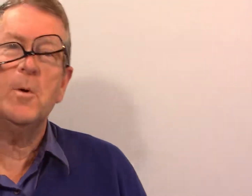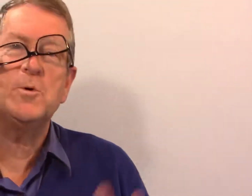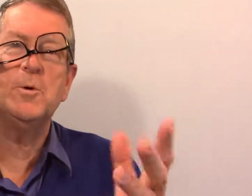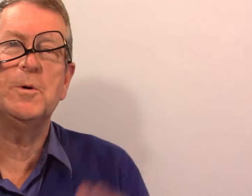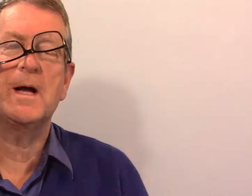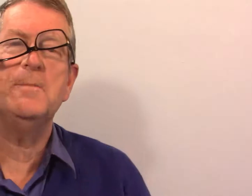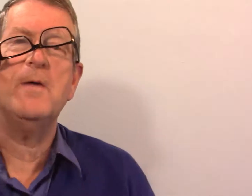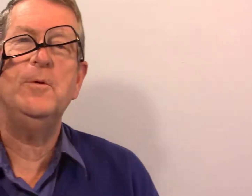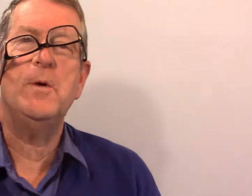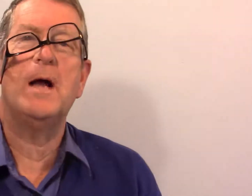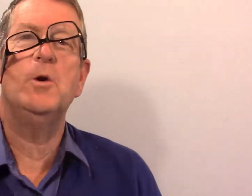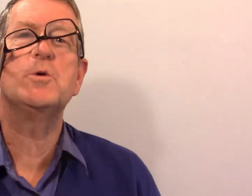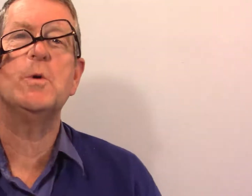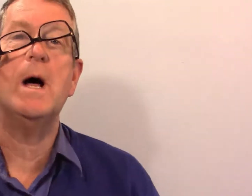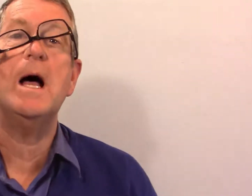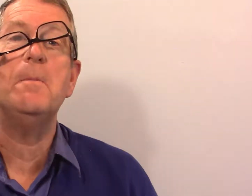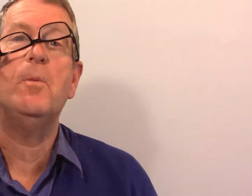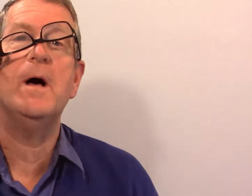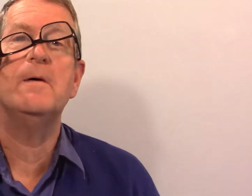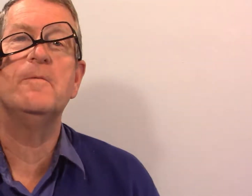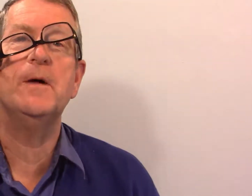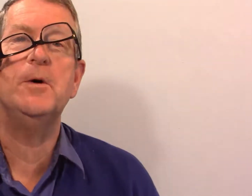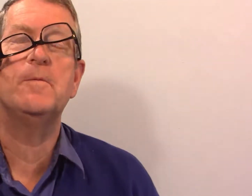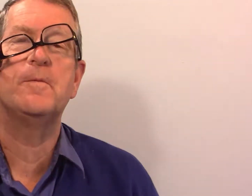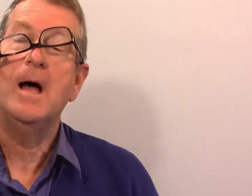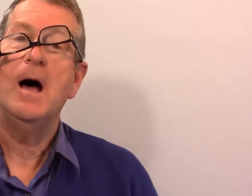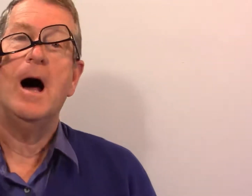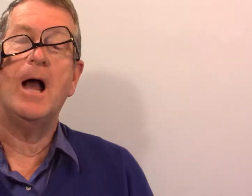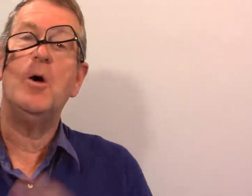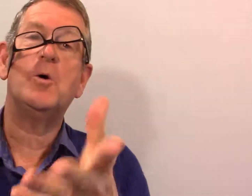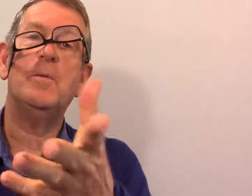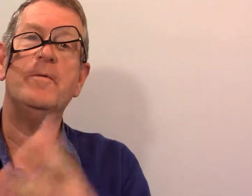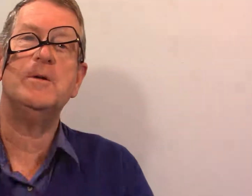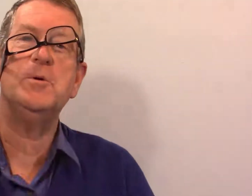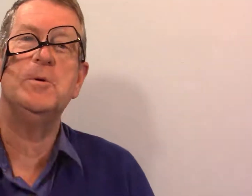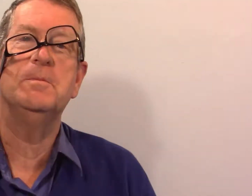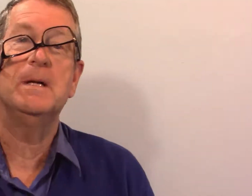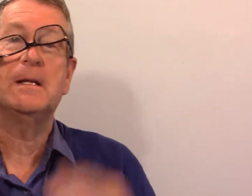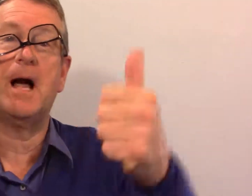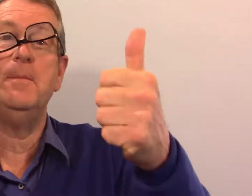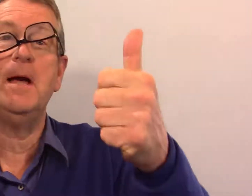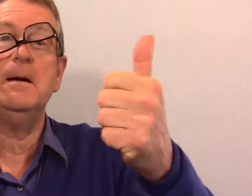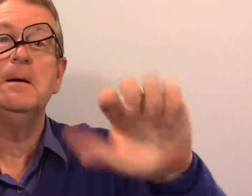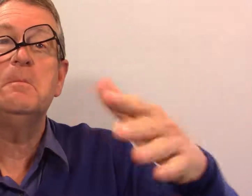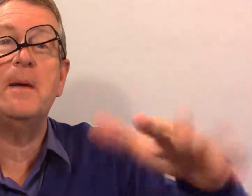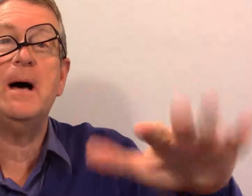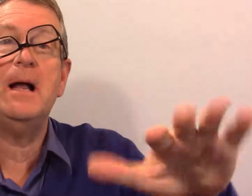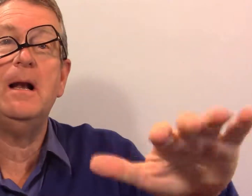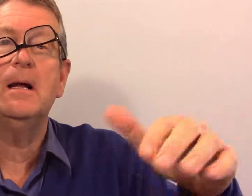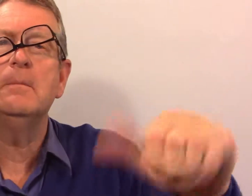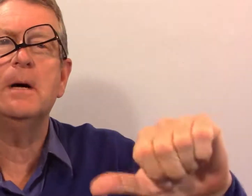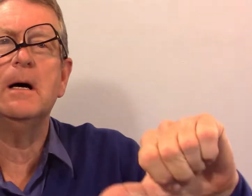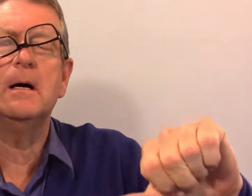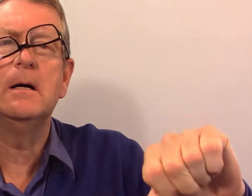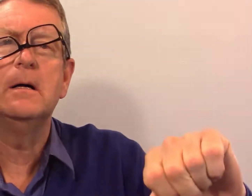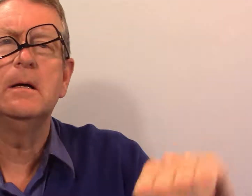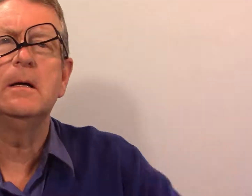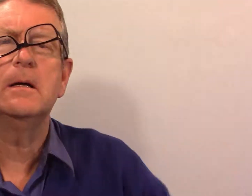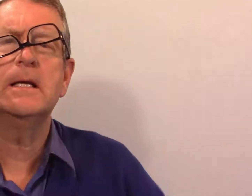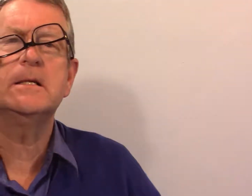Bonjour et bienvenue à la leçon 1.29 Alors comment vas-tu ? Très bien ? Pas mal ?